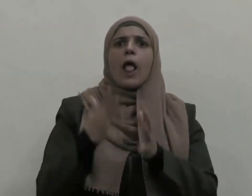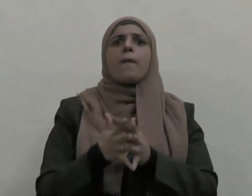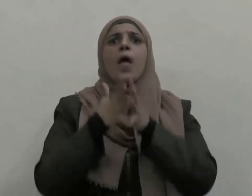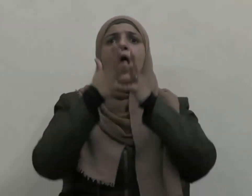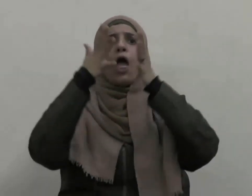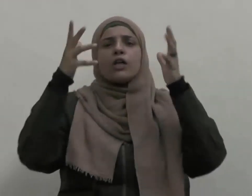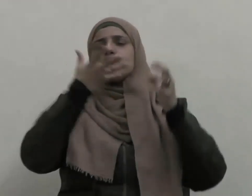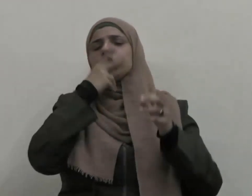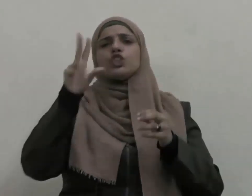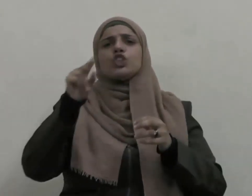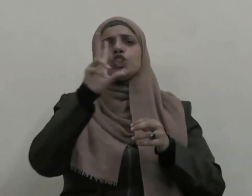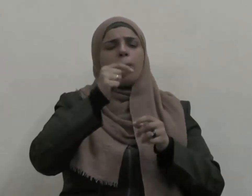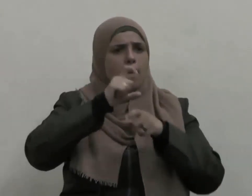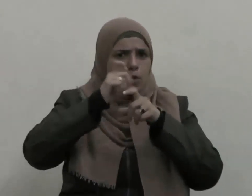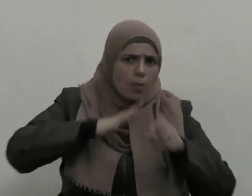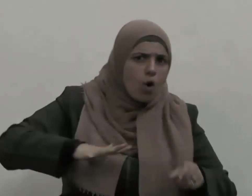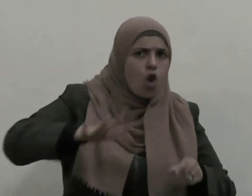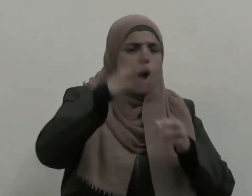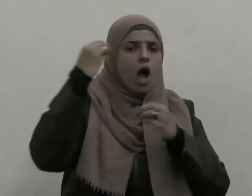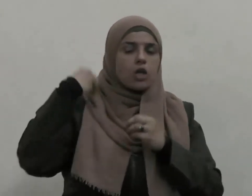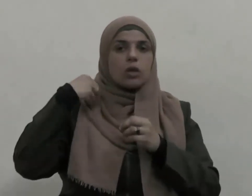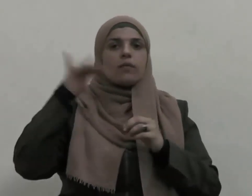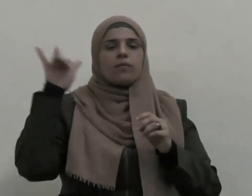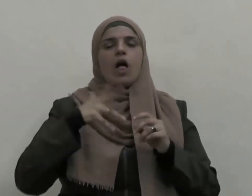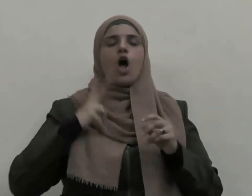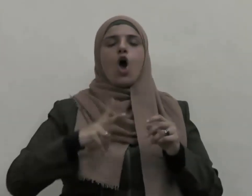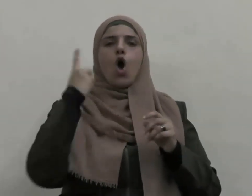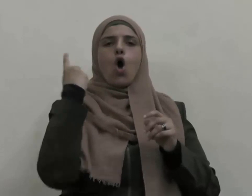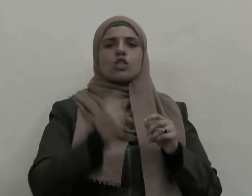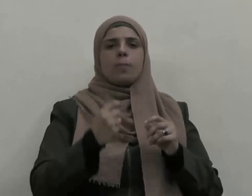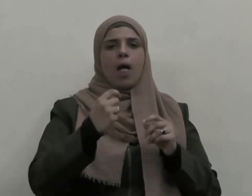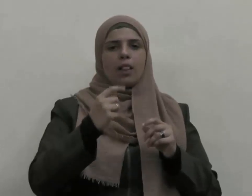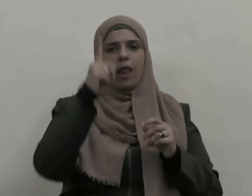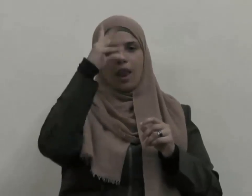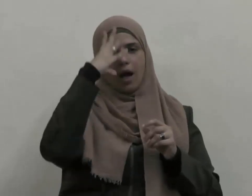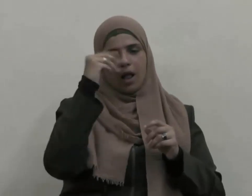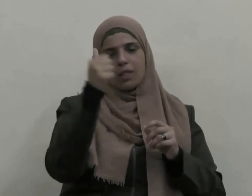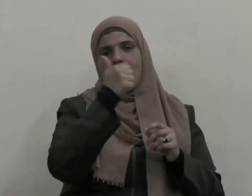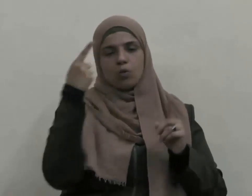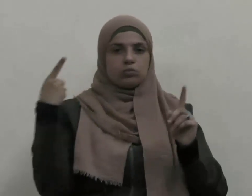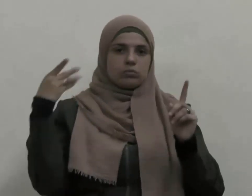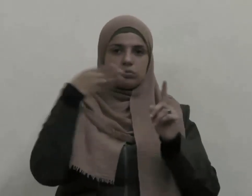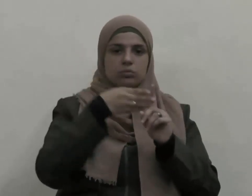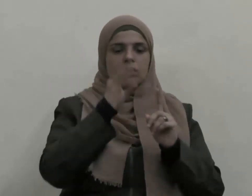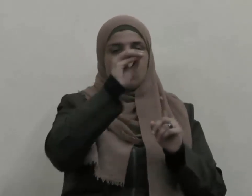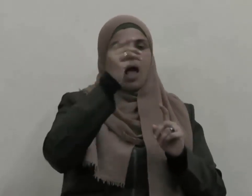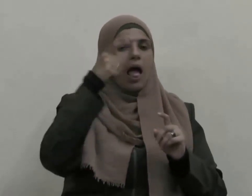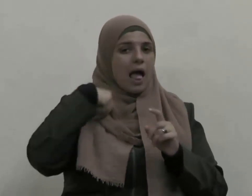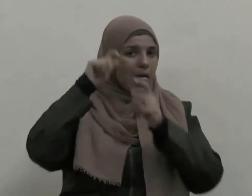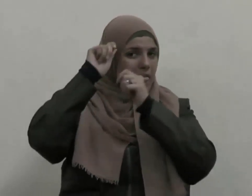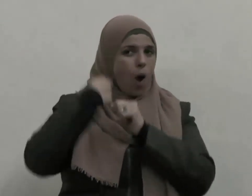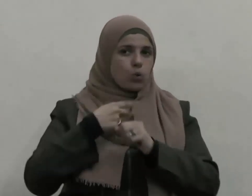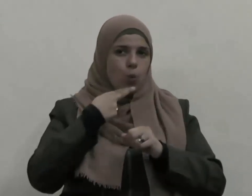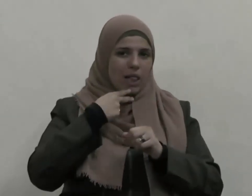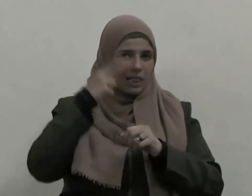فأتى عثمان رضي الله عنه اليهودي وساومه عليها فأبى أن